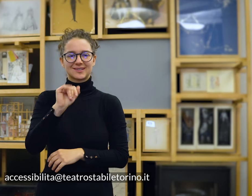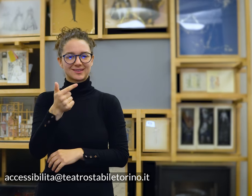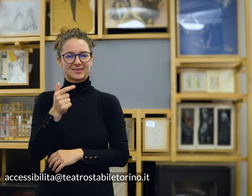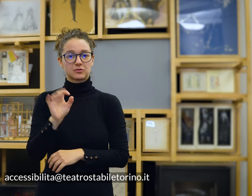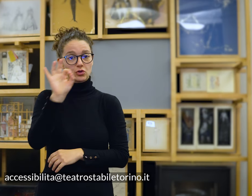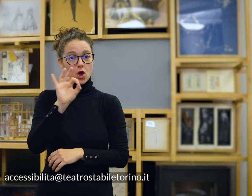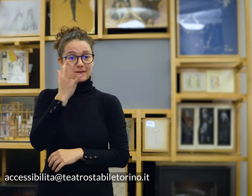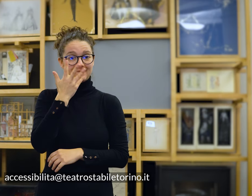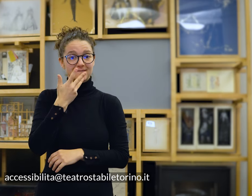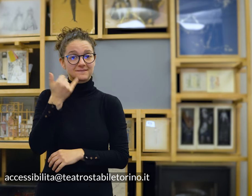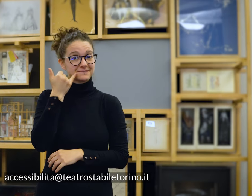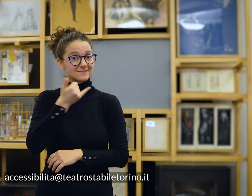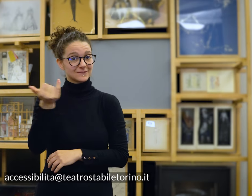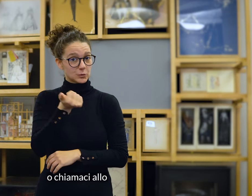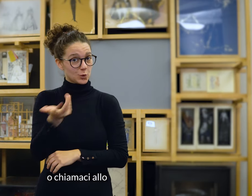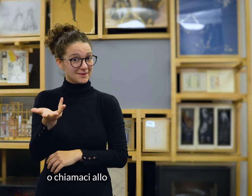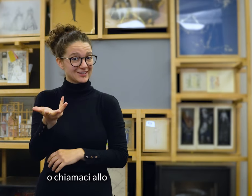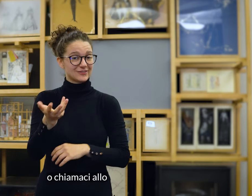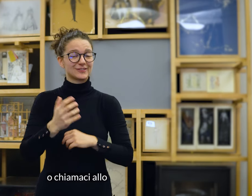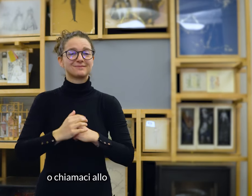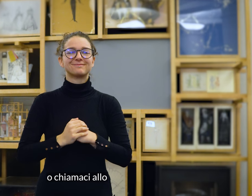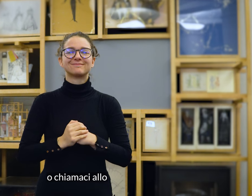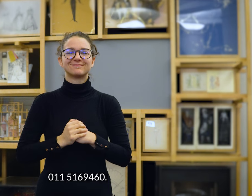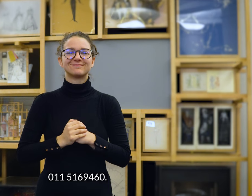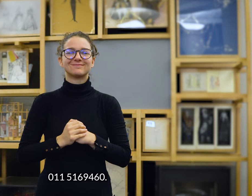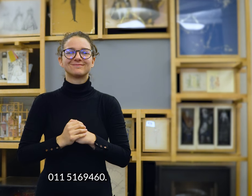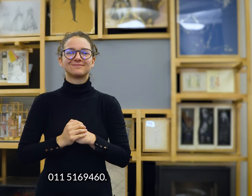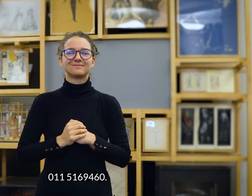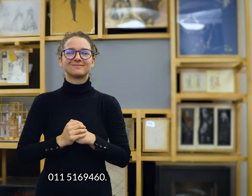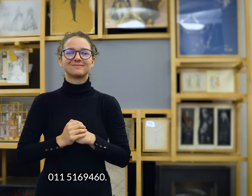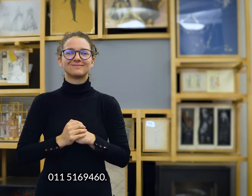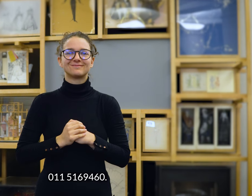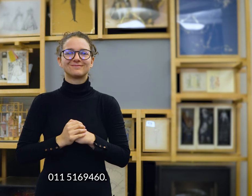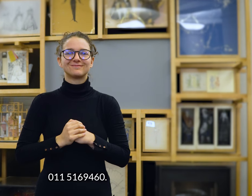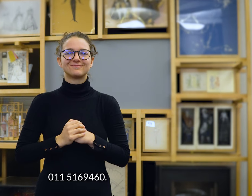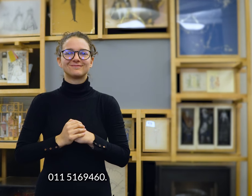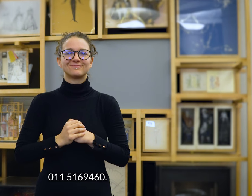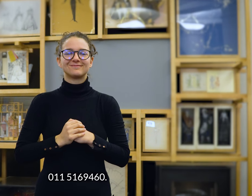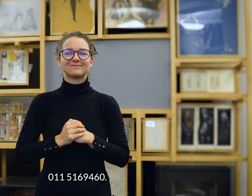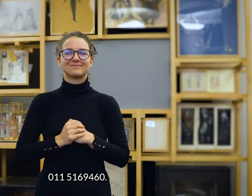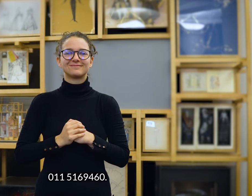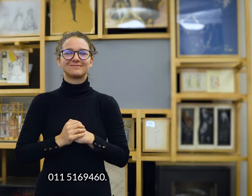torino.it o chiamaci allo 011-5169